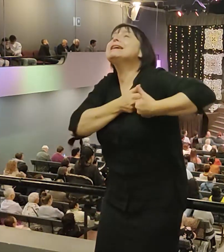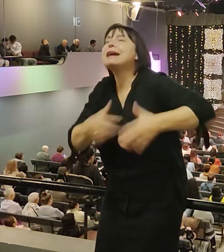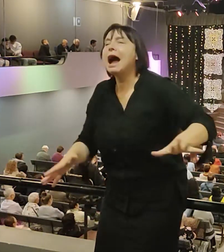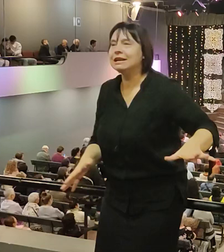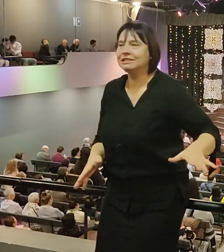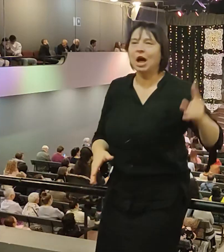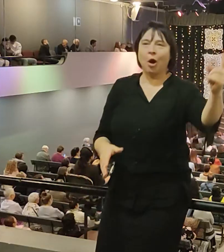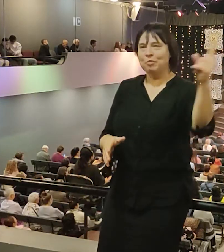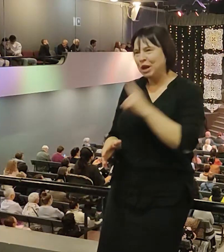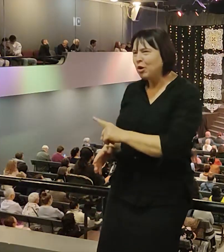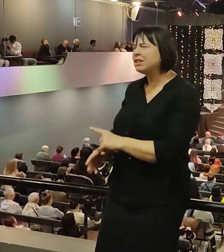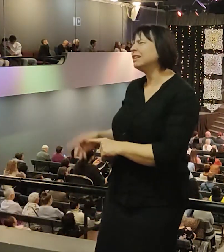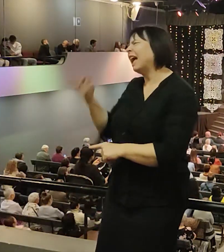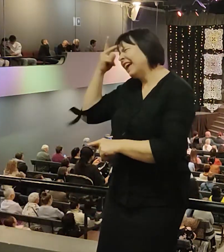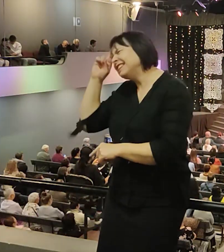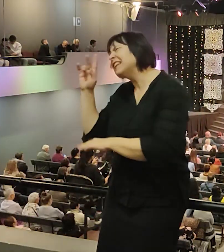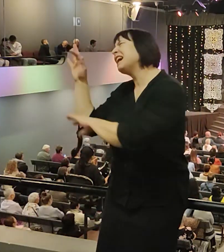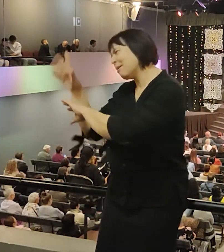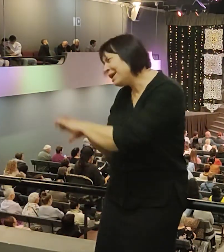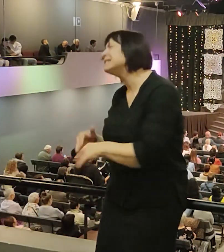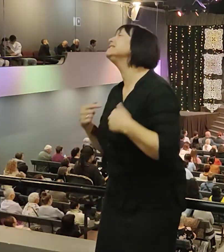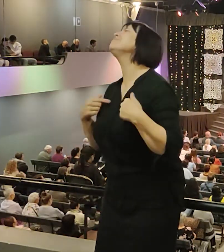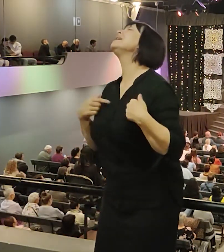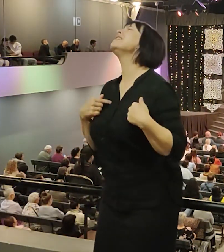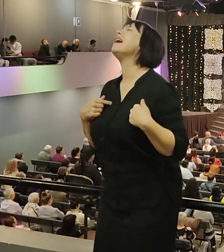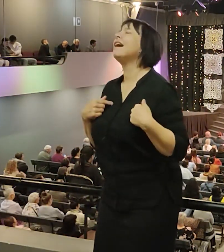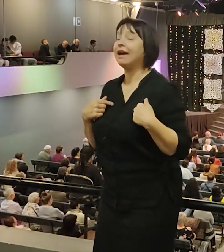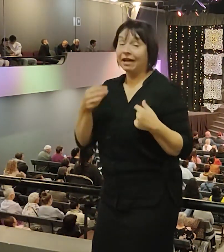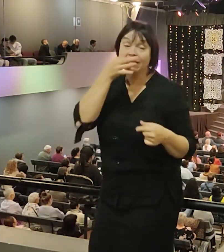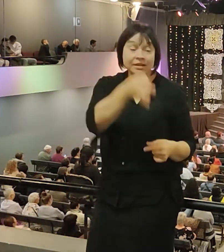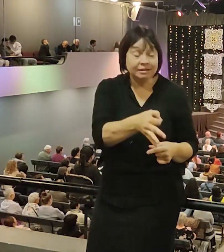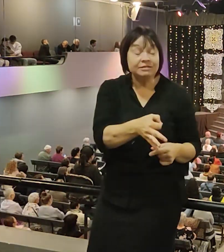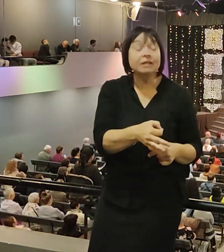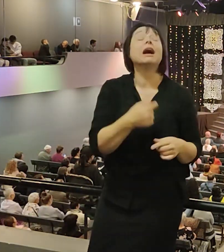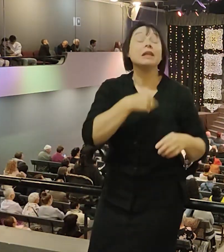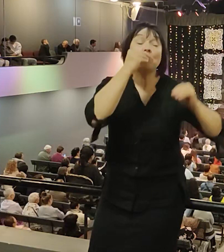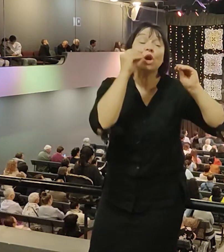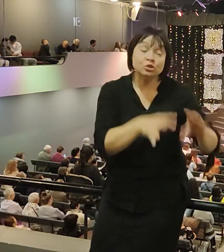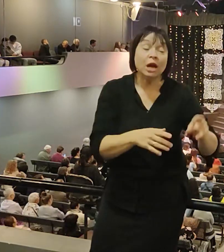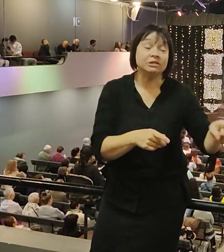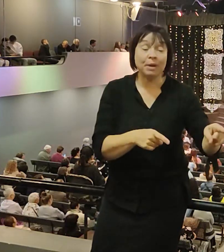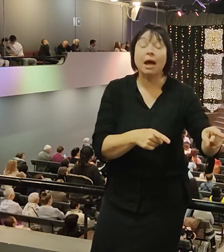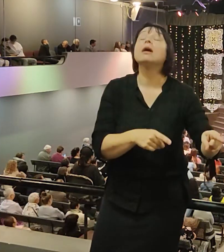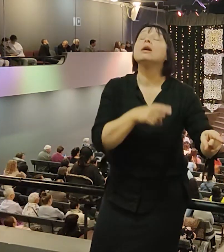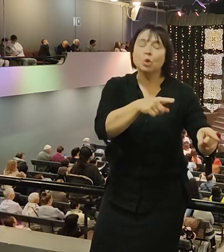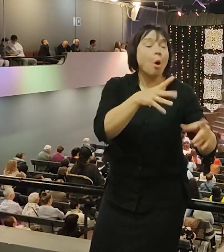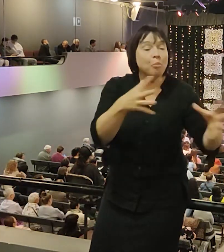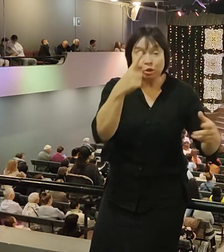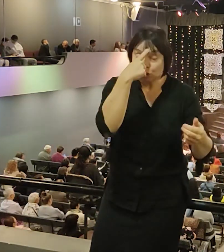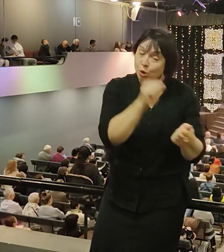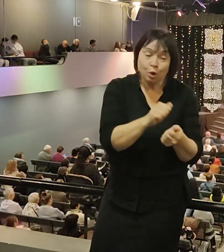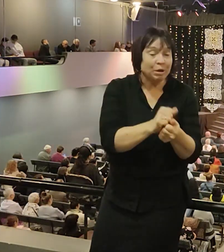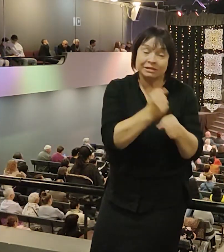дядька, прости меня. Я я прощаю тебя, но не делай больше глупостей таких. Меня не надо верующих проклинать. Сам себя проклянешь.